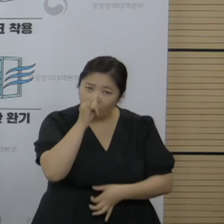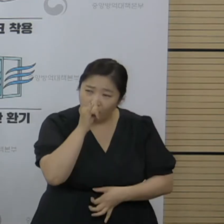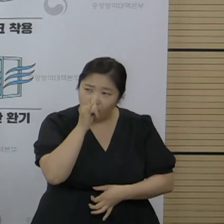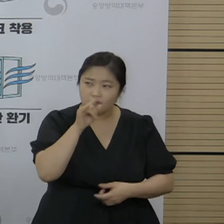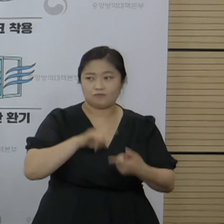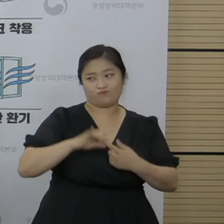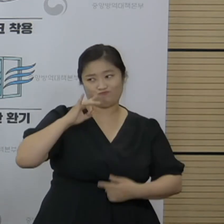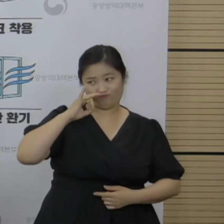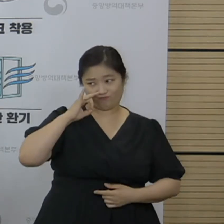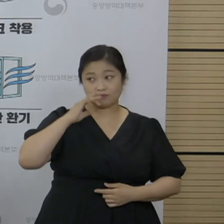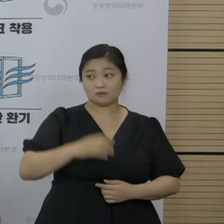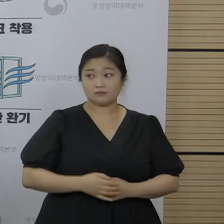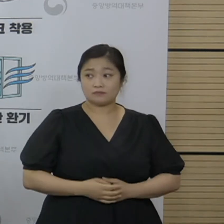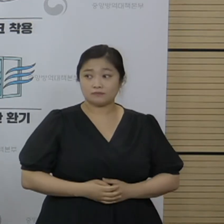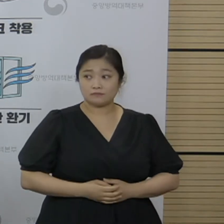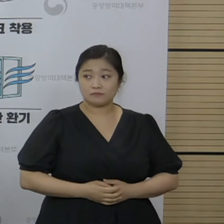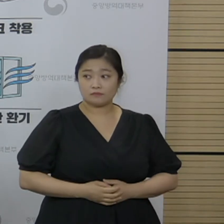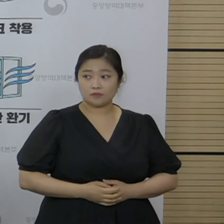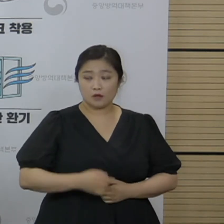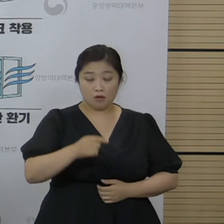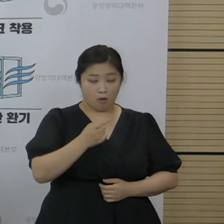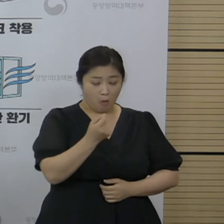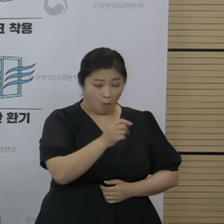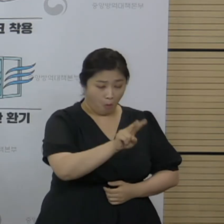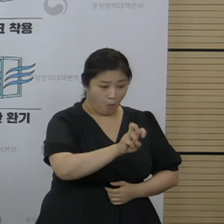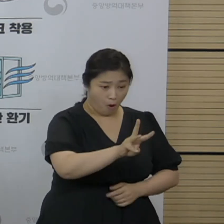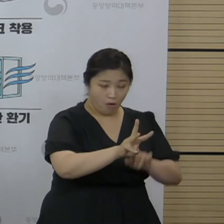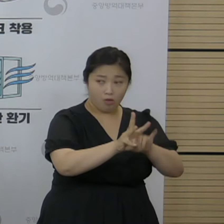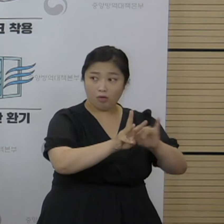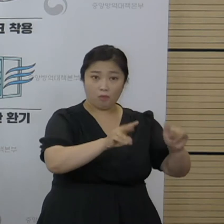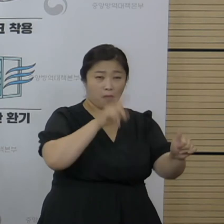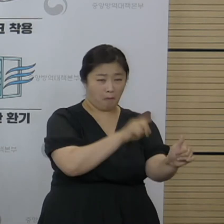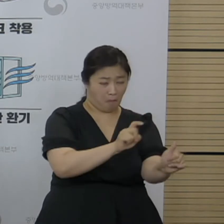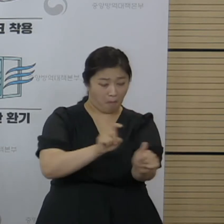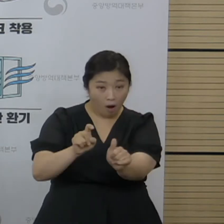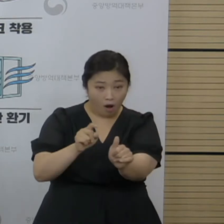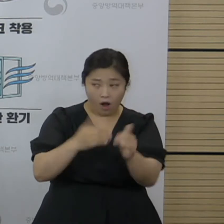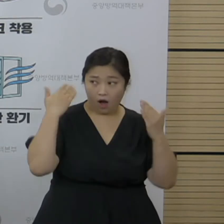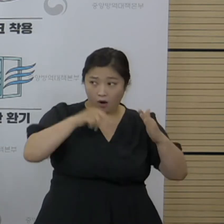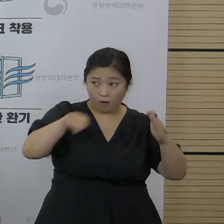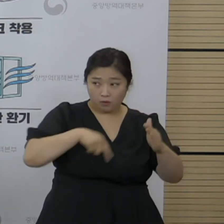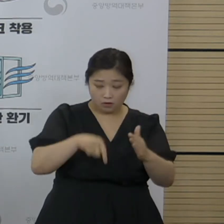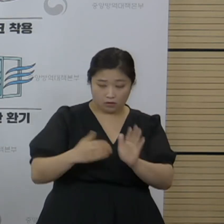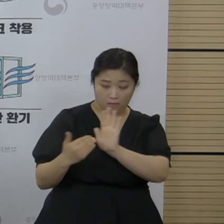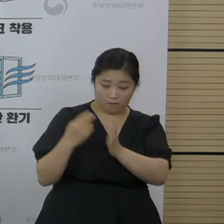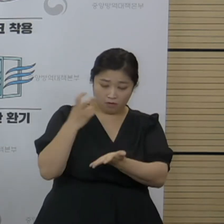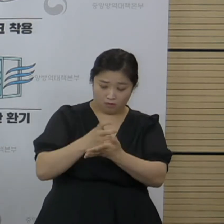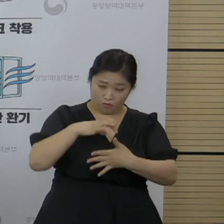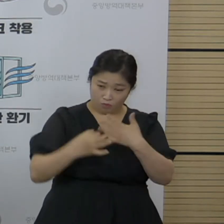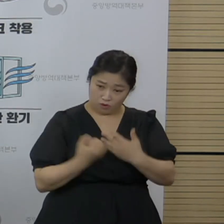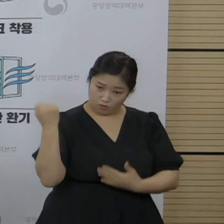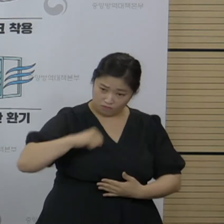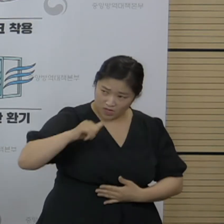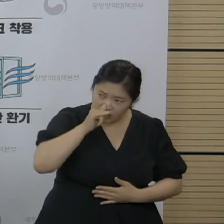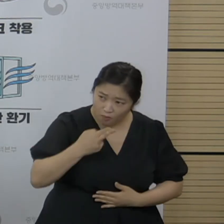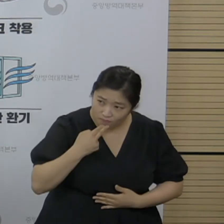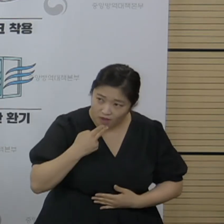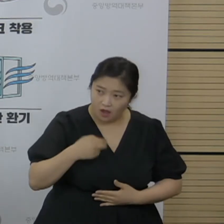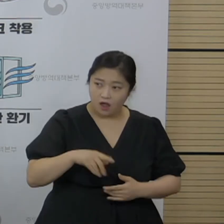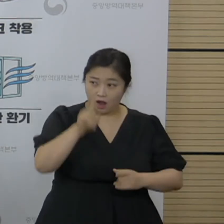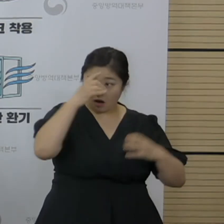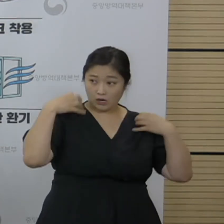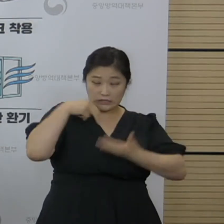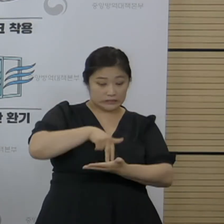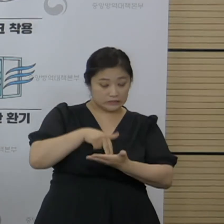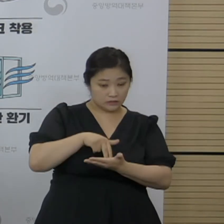궁금하다는 질문입니다. 최소 23명이 확진이 됐는데 교내에서 방역수칙 위반도 있었는지 당국에서는 델타